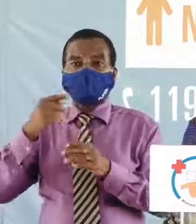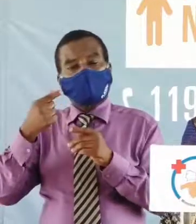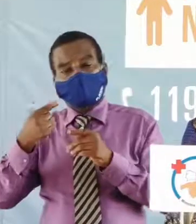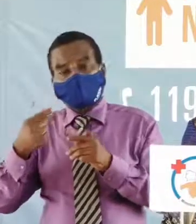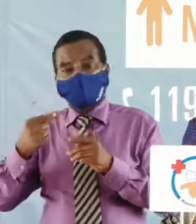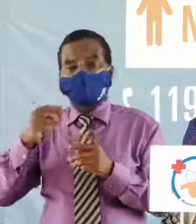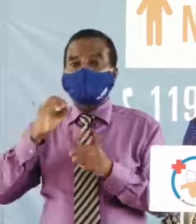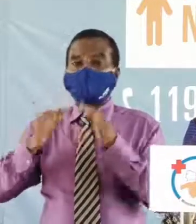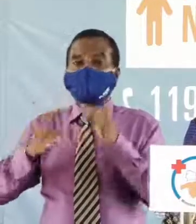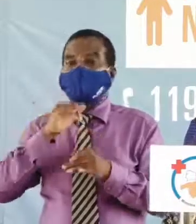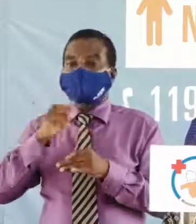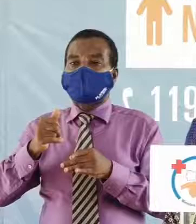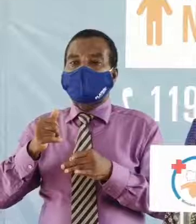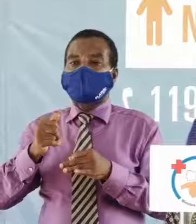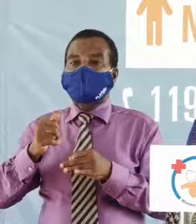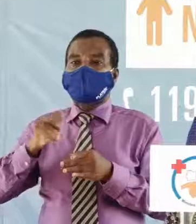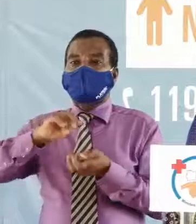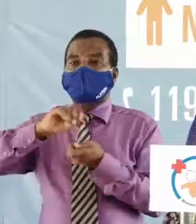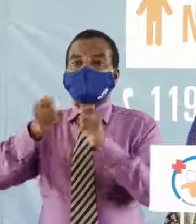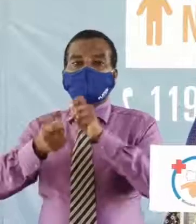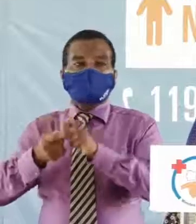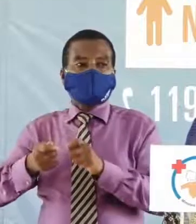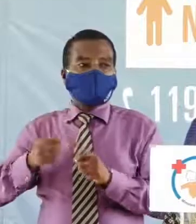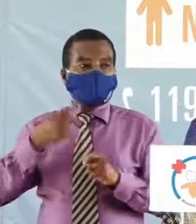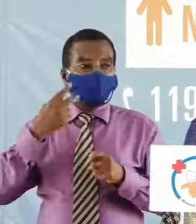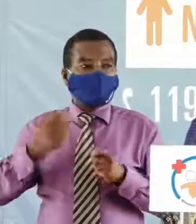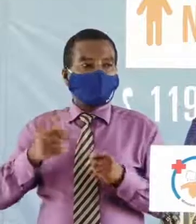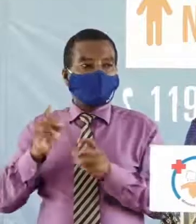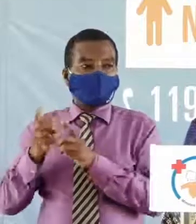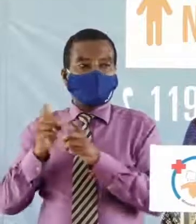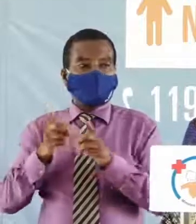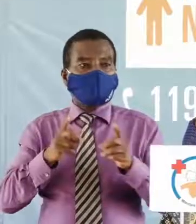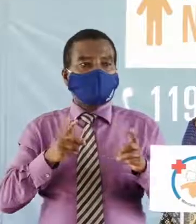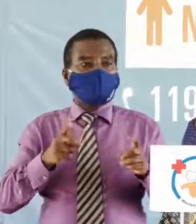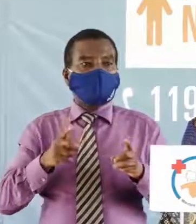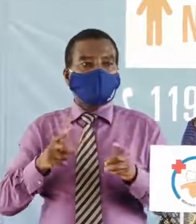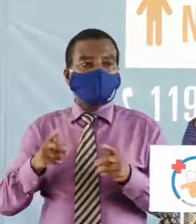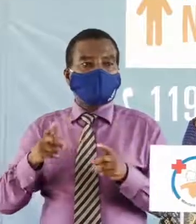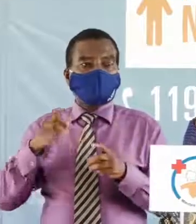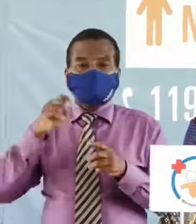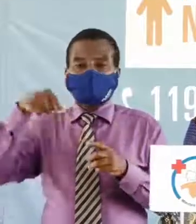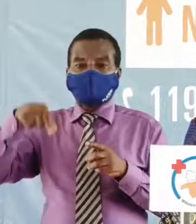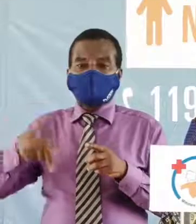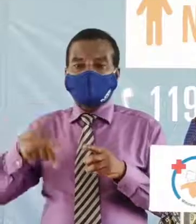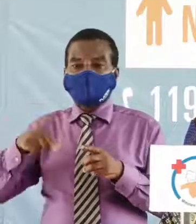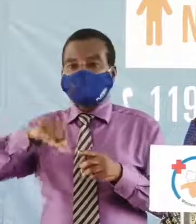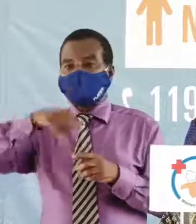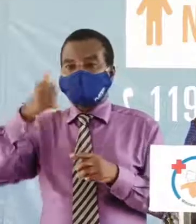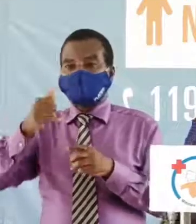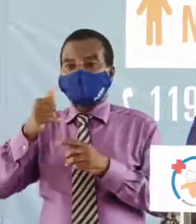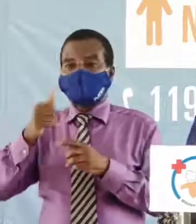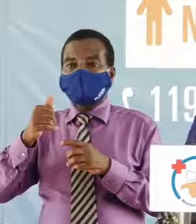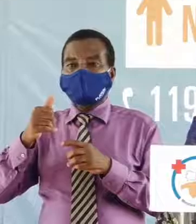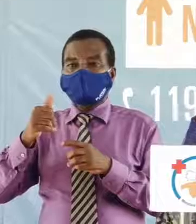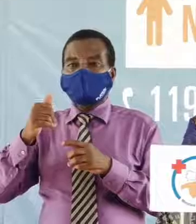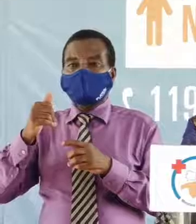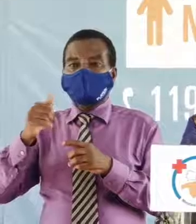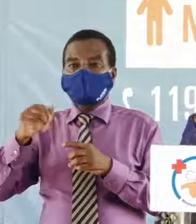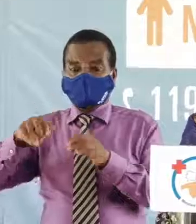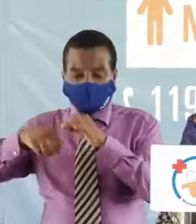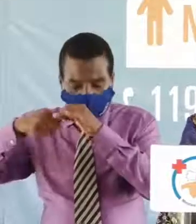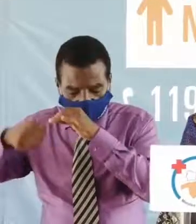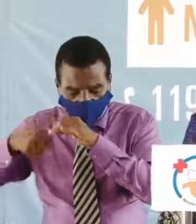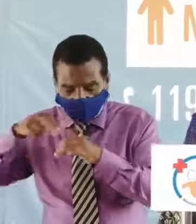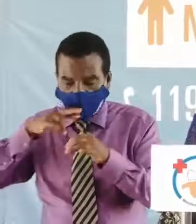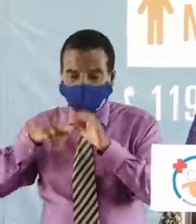s'il n pas de changement il y a une semaine parce que bon le dispositif aussi je crois que c la semaine dernière seulement que les autres dispositifs enfin les autres laboratoires